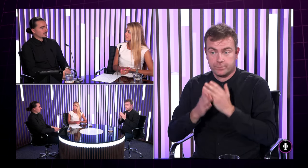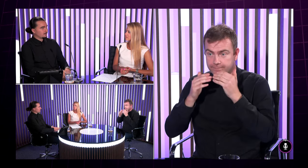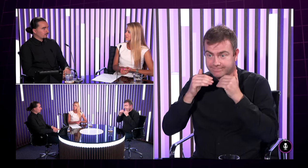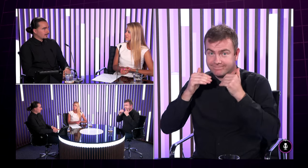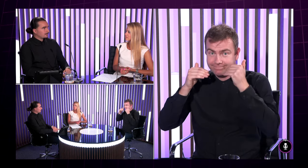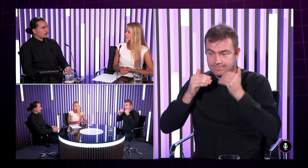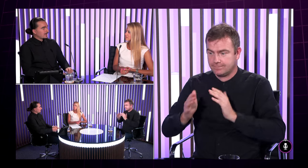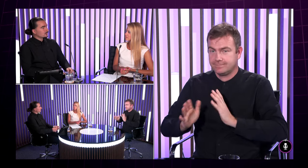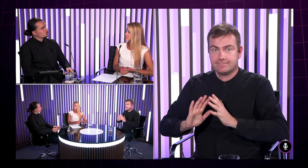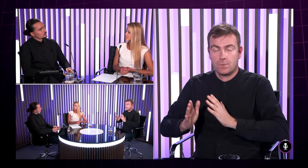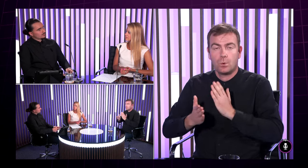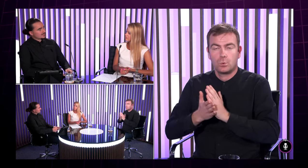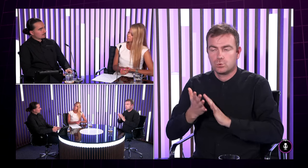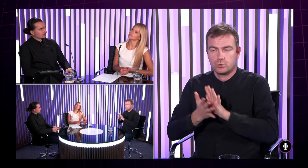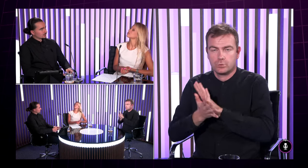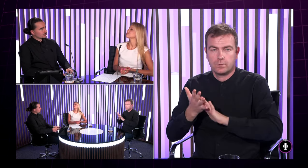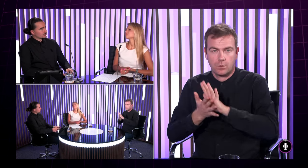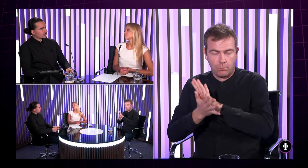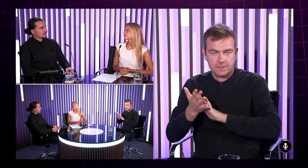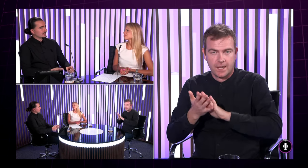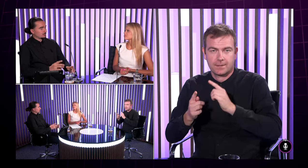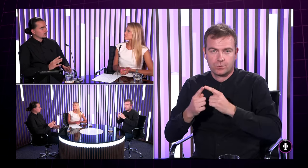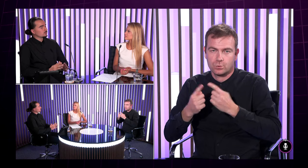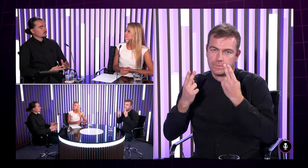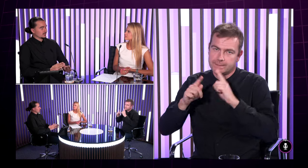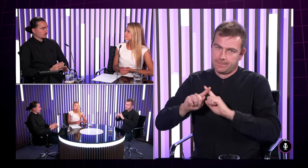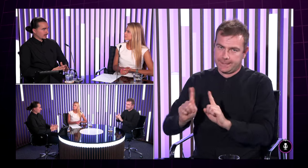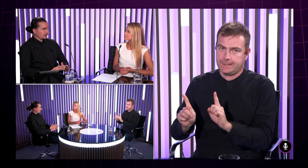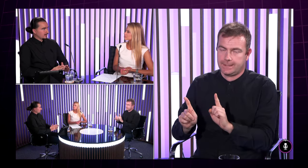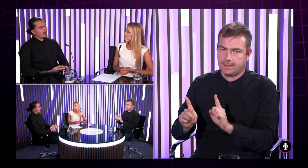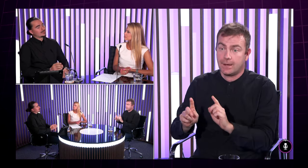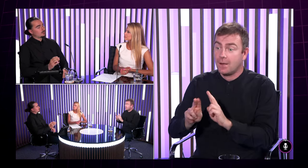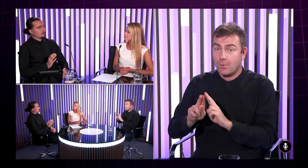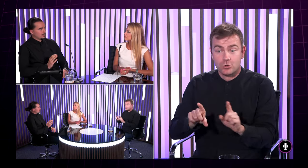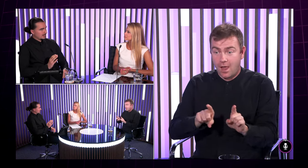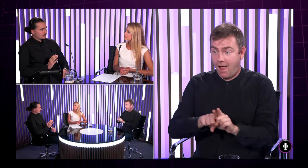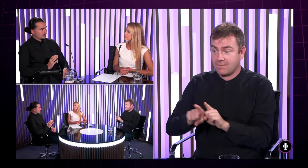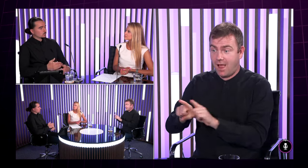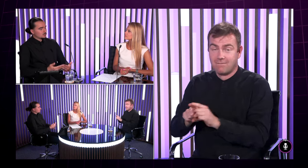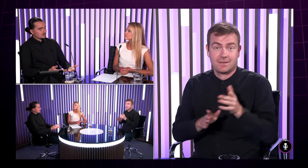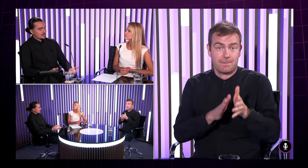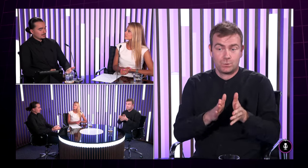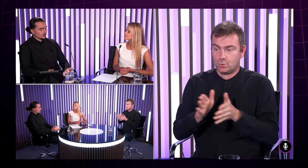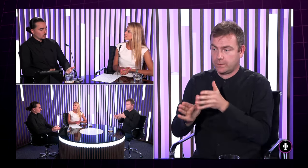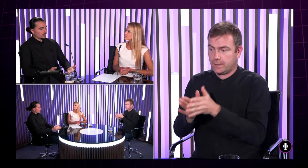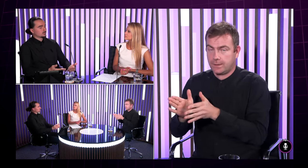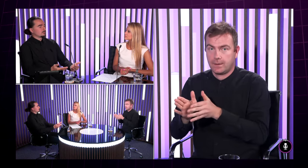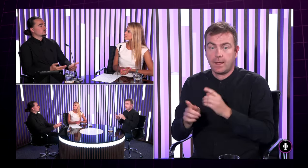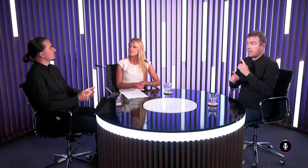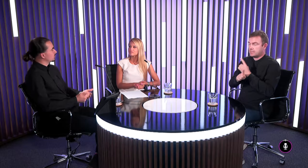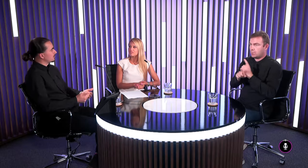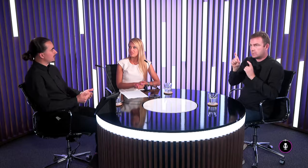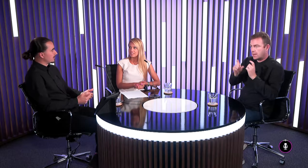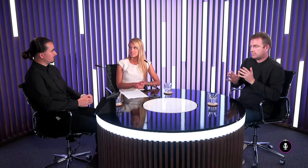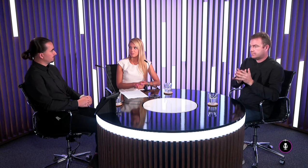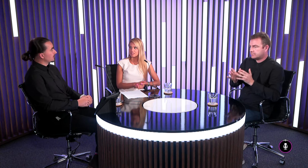teda to čo ja vlastne poviem mení trošku svoj význam že naozaj tie posunky môžu zostať rovnaké ale tá moja mimika už zmení to ako to ten